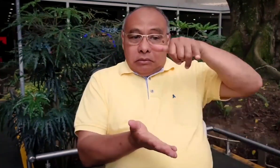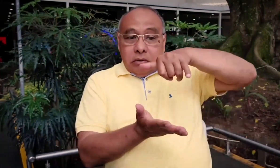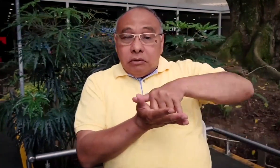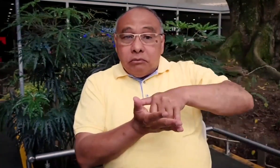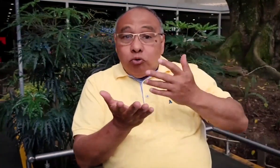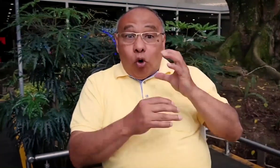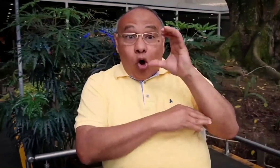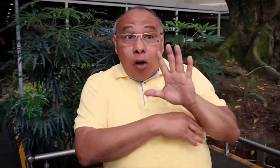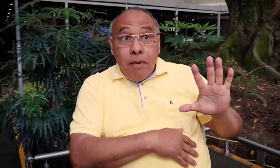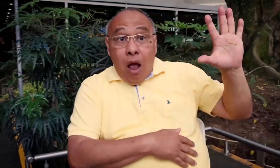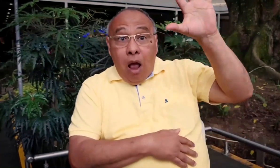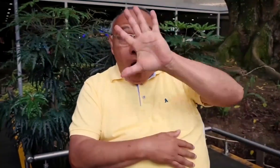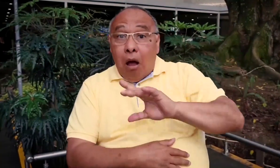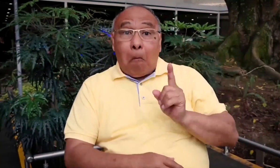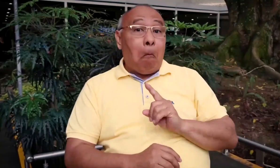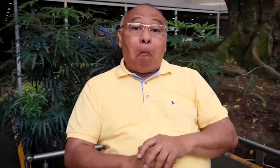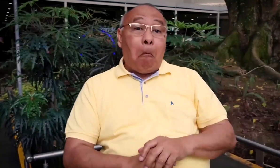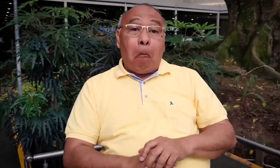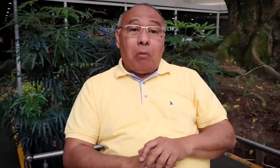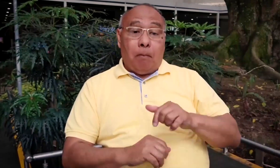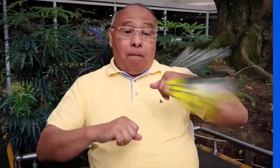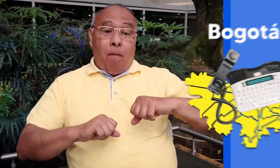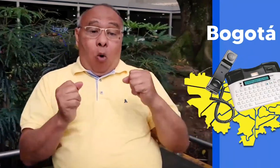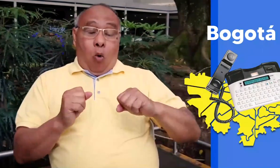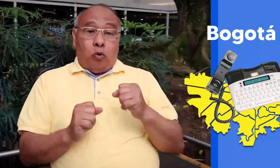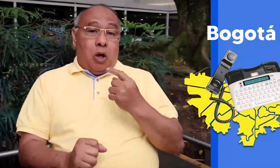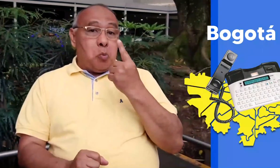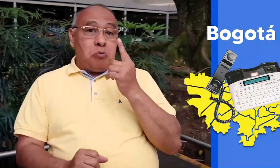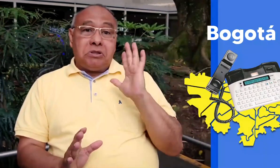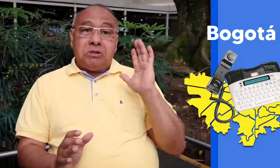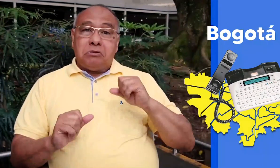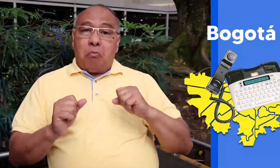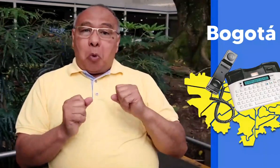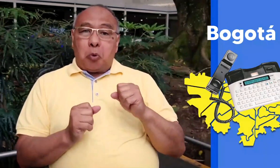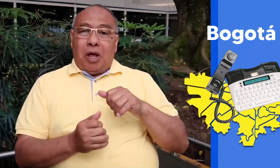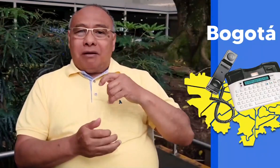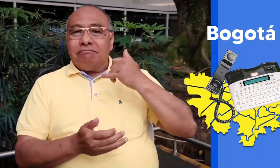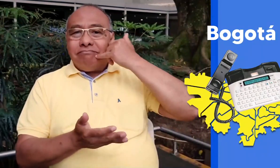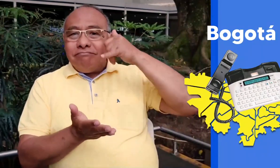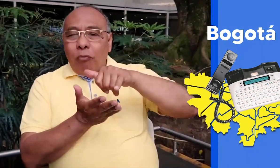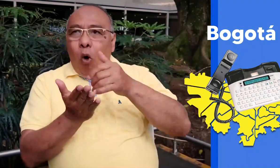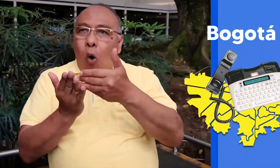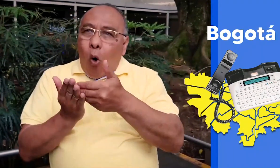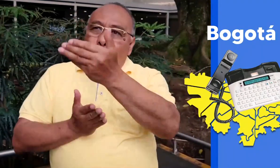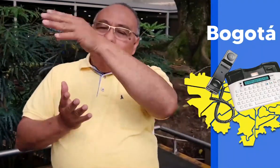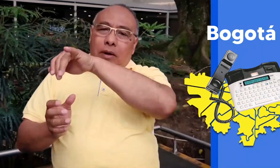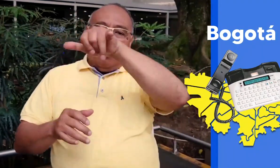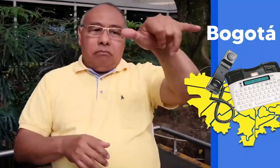Estos teléfonos no estaban en todo el territorio nacional, sino solamente aquí en Bogotá. Se compraron estos